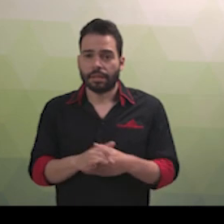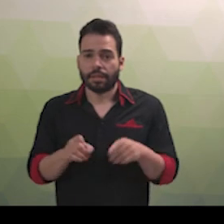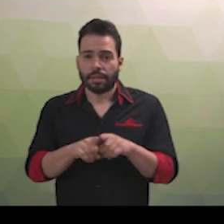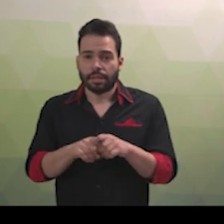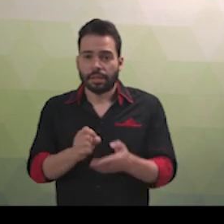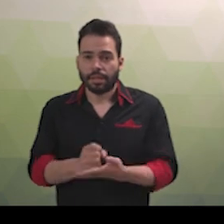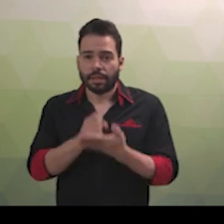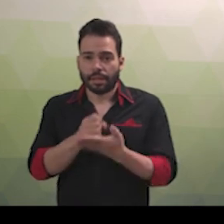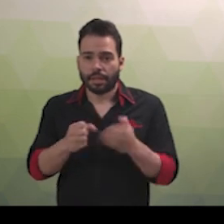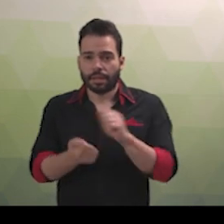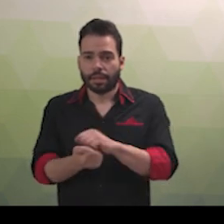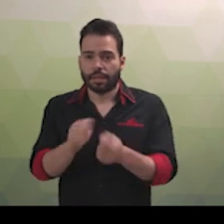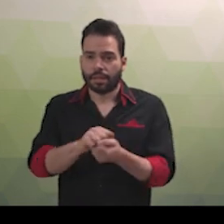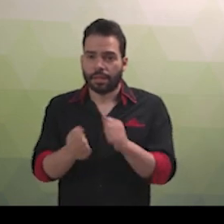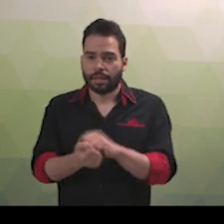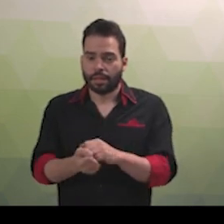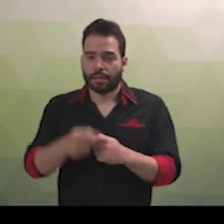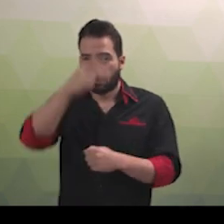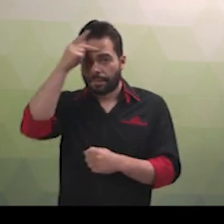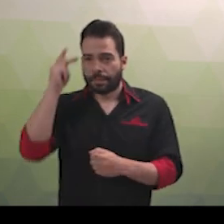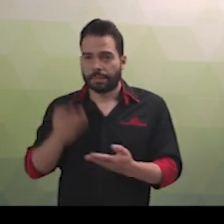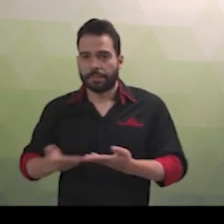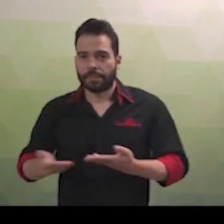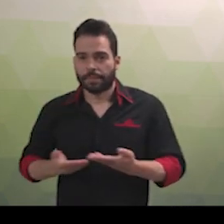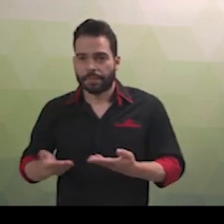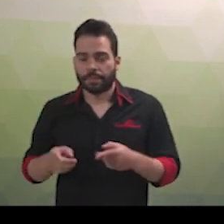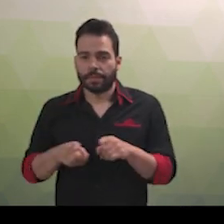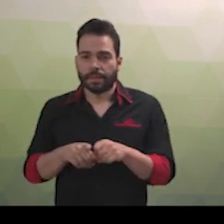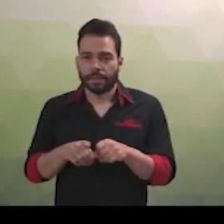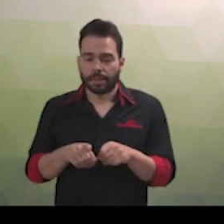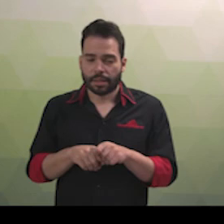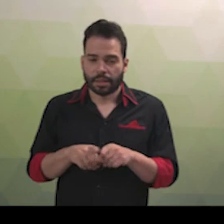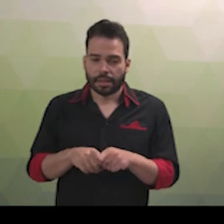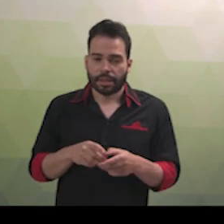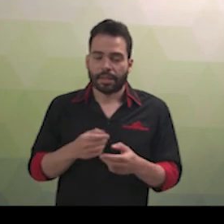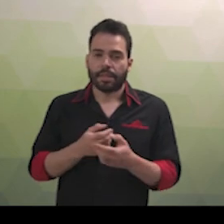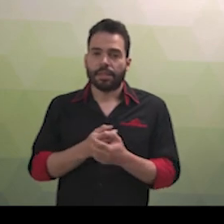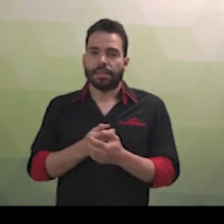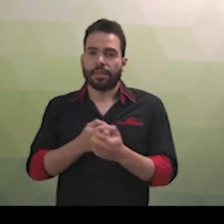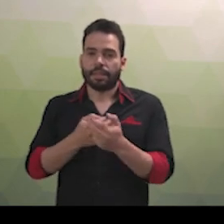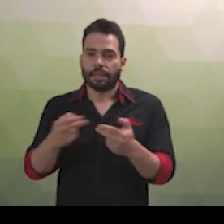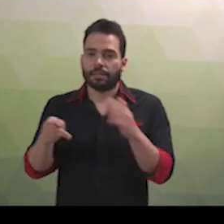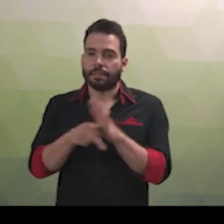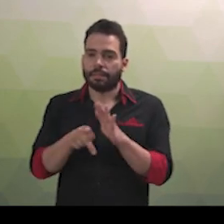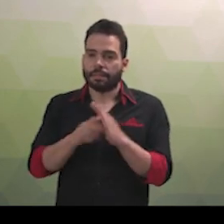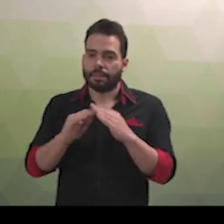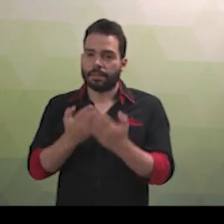públicas. E prestar seus serviços em depoimentos em juízo, em órgãos administrativos ou